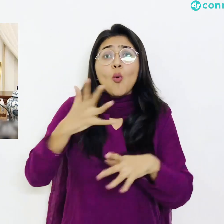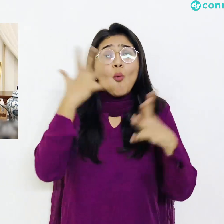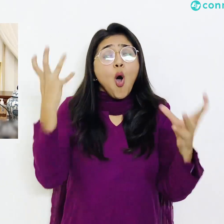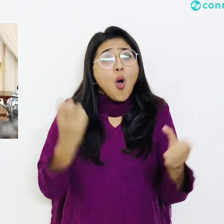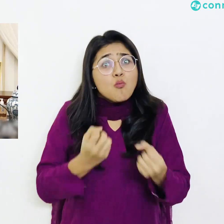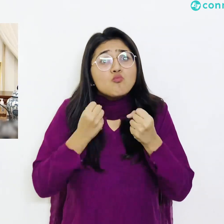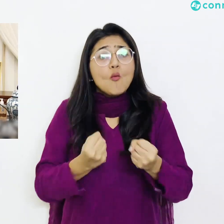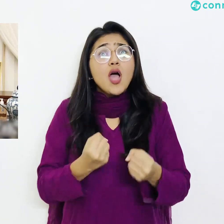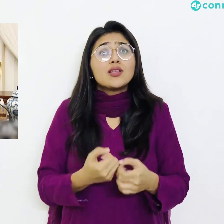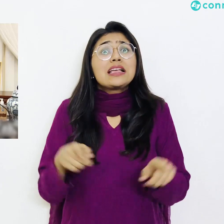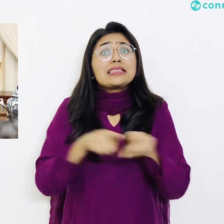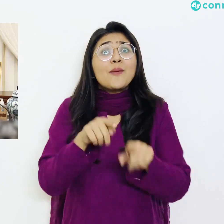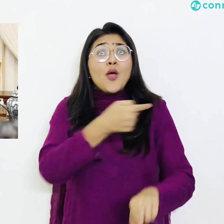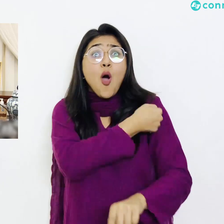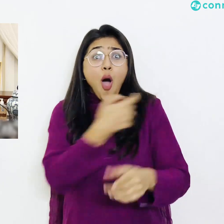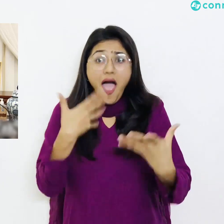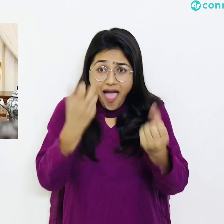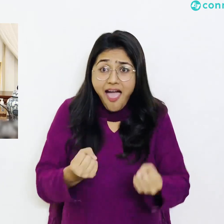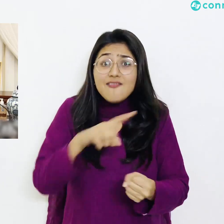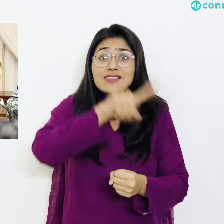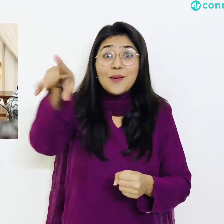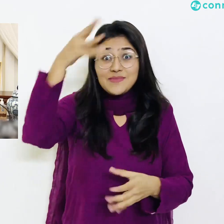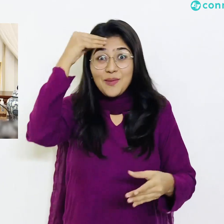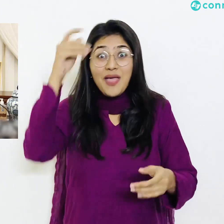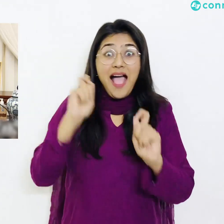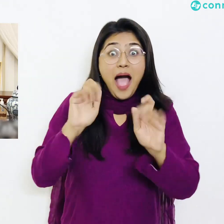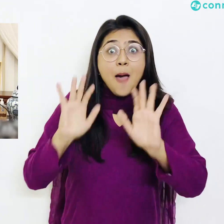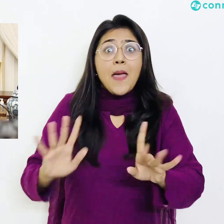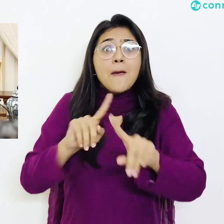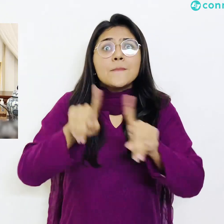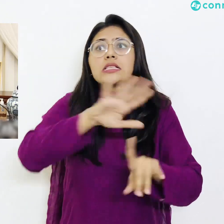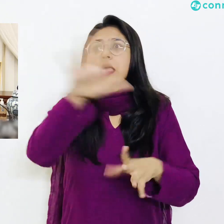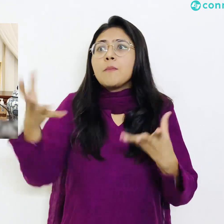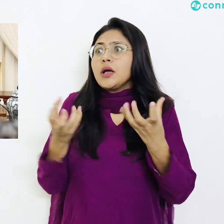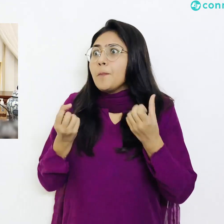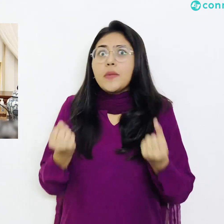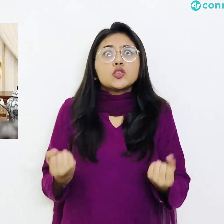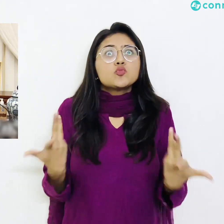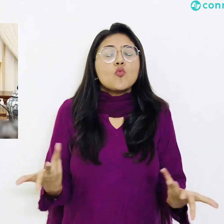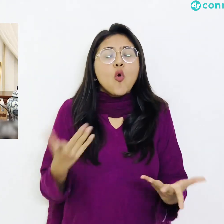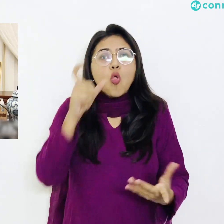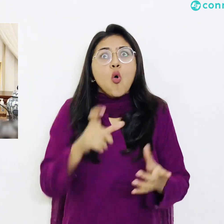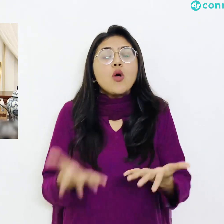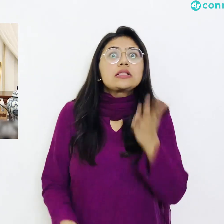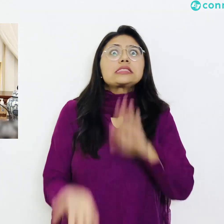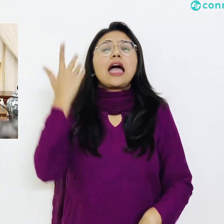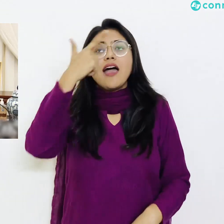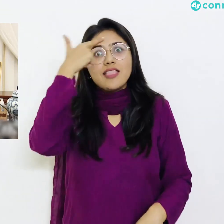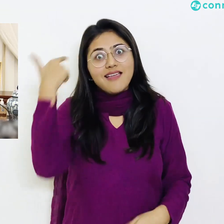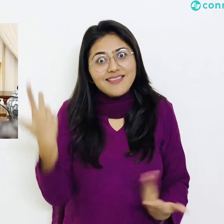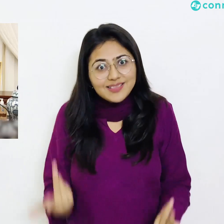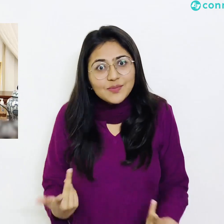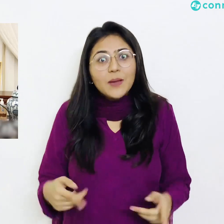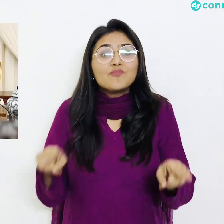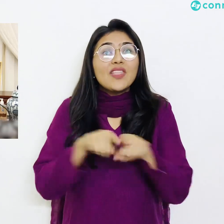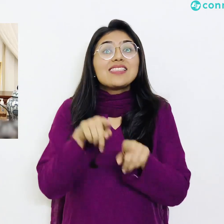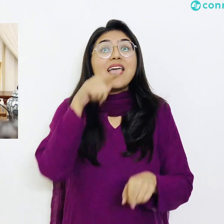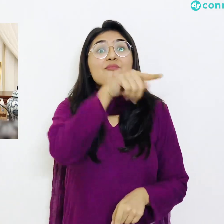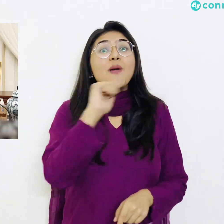کہتے ہیں وہ بھی بے بس ہو جائیں گے اس کے بعد آج پنجاب کے بھی پاکستان میڈیکل اسٹیویشن کے